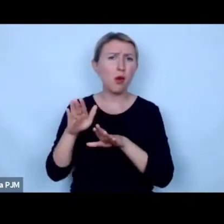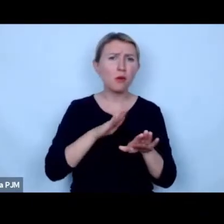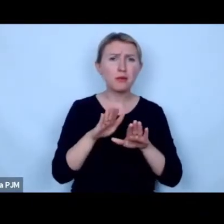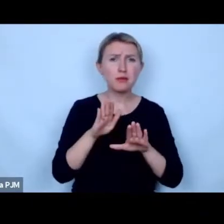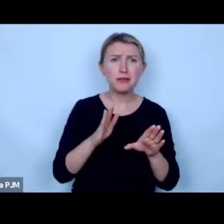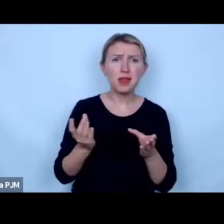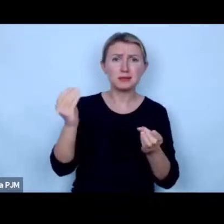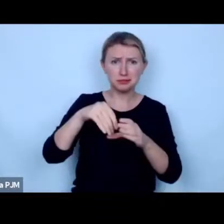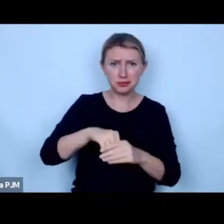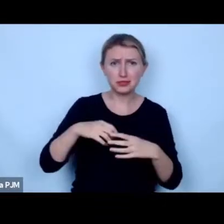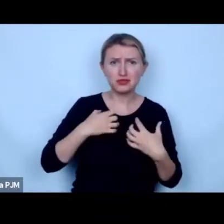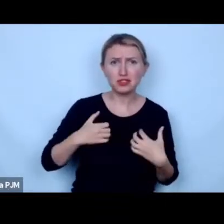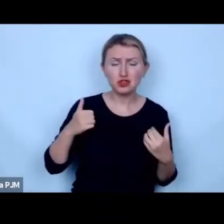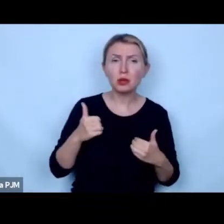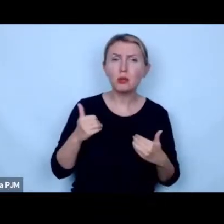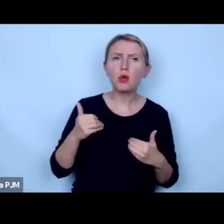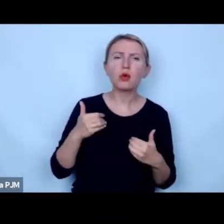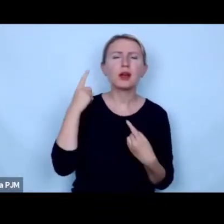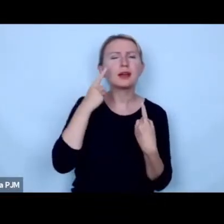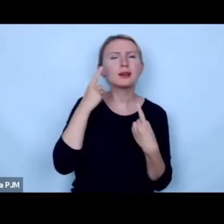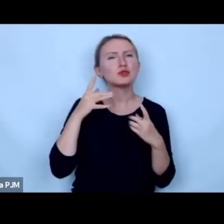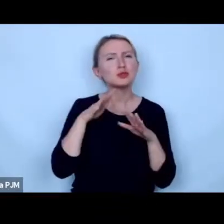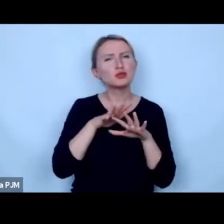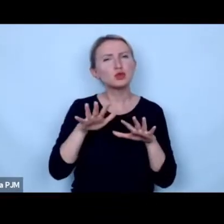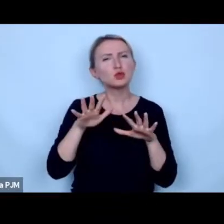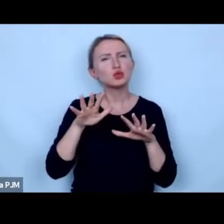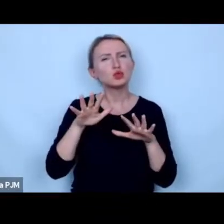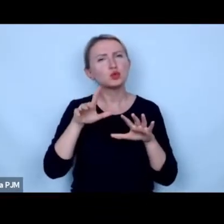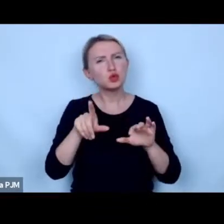wrażenie że przez dłuższy czas będzie ich za mało